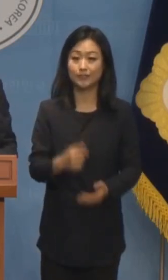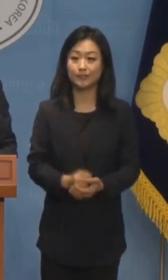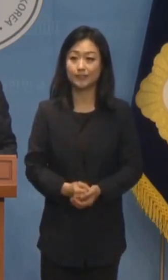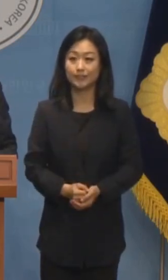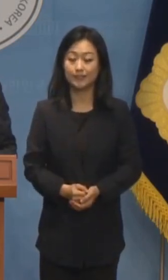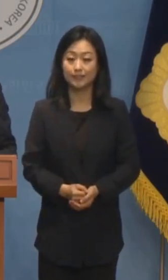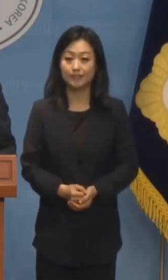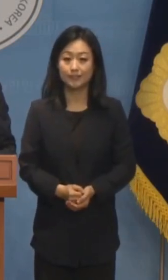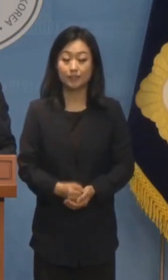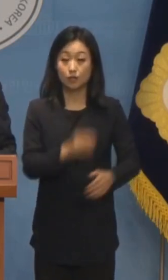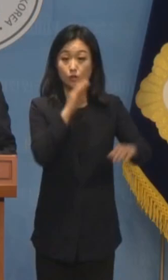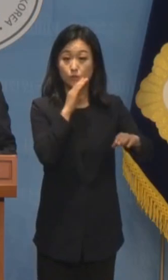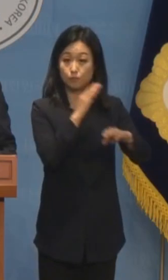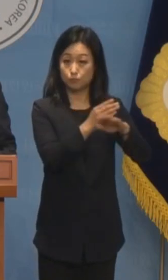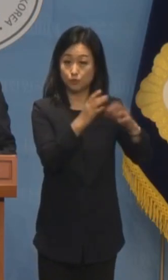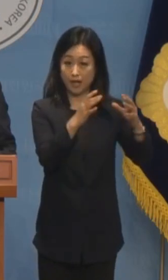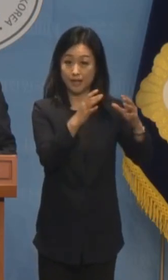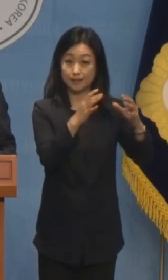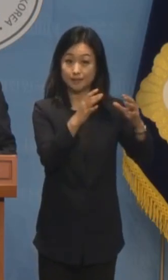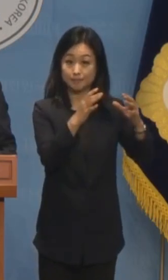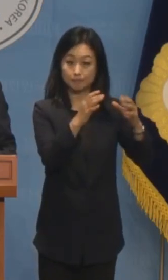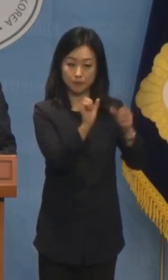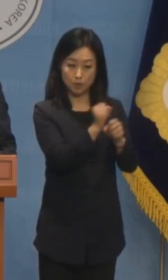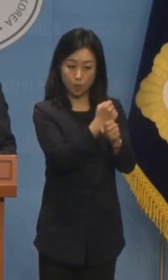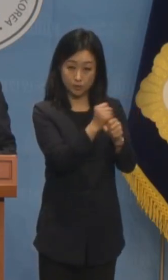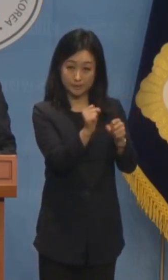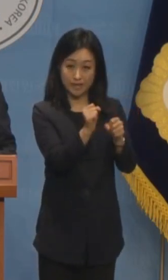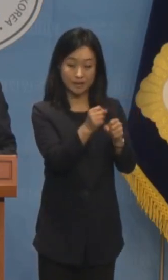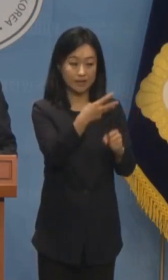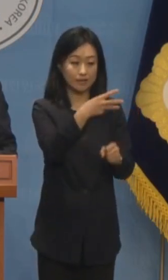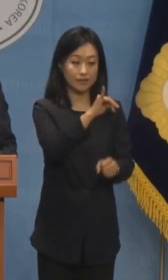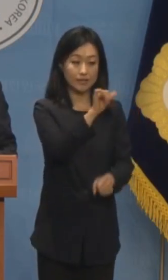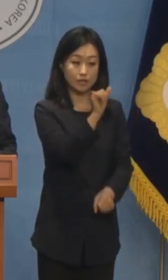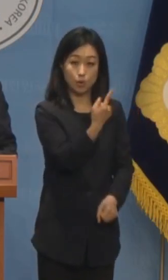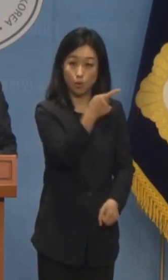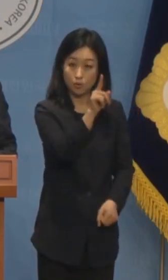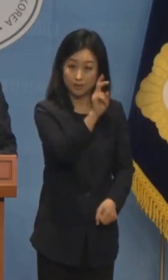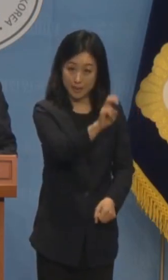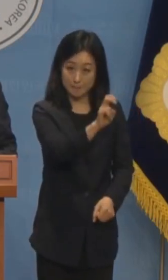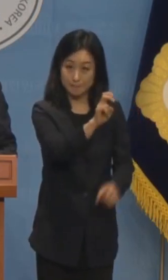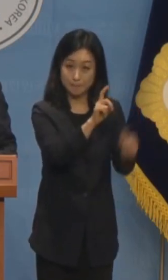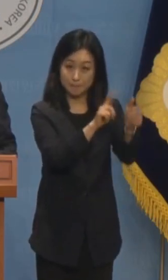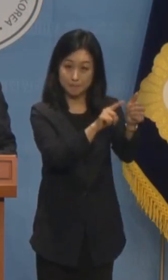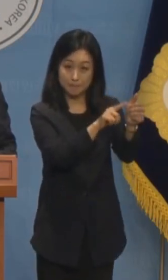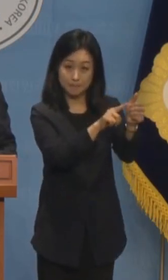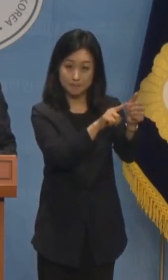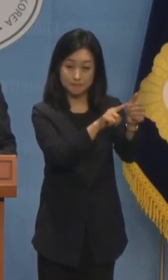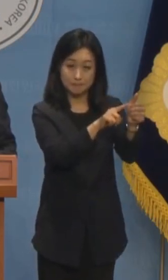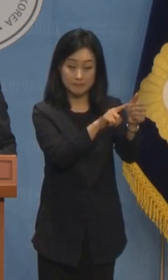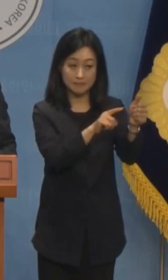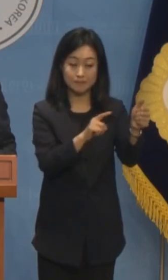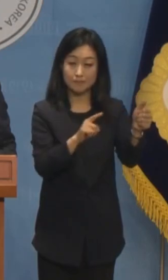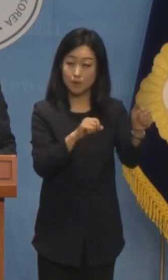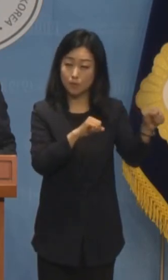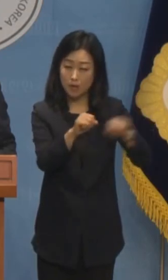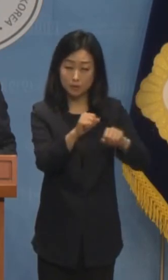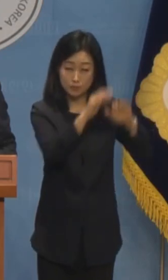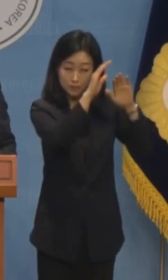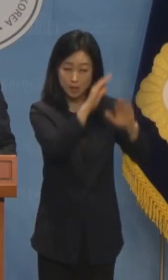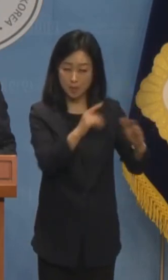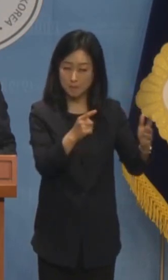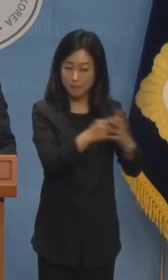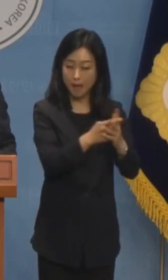북한 대남 공작원 리 호남의 행적을 속속들이 알고 있는 것처럼 말하는 민주당은